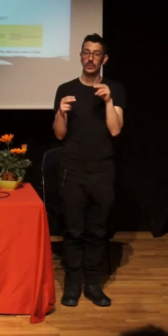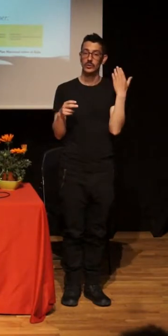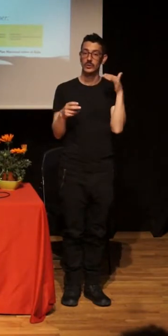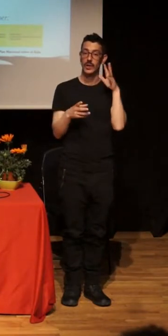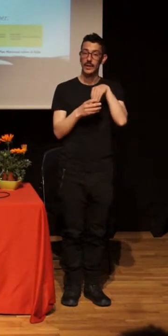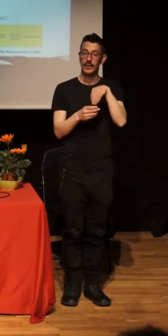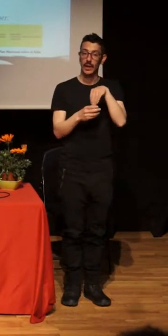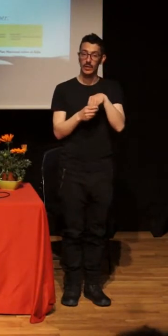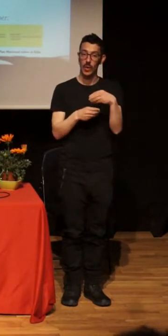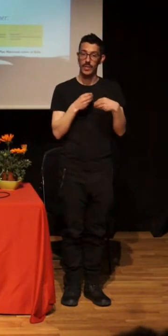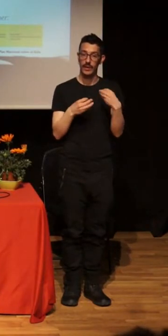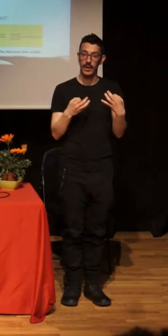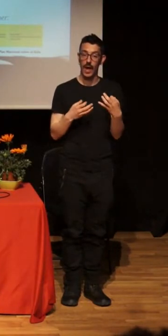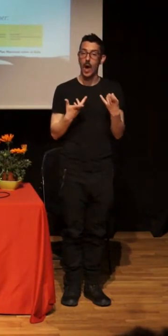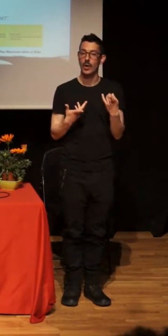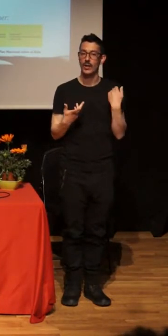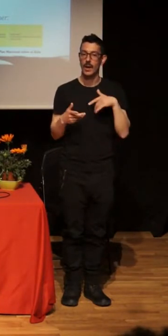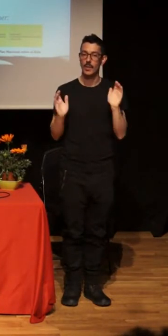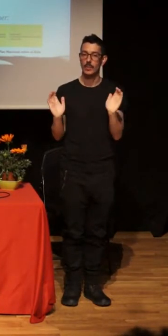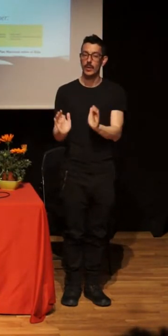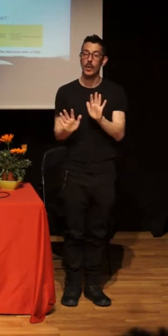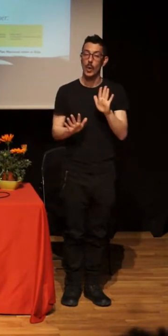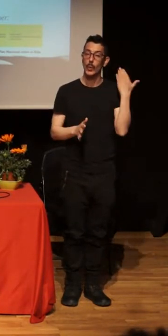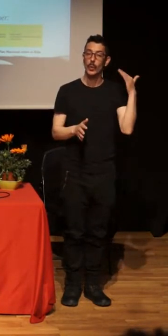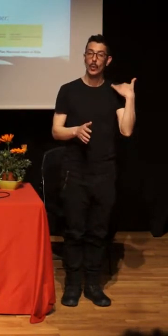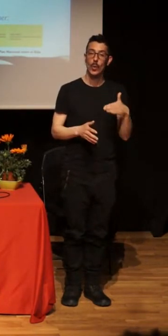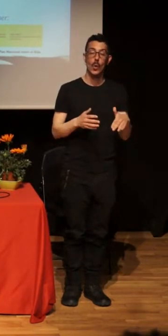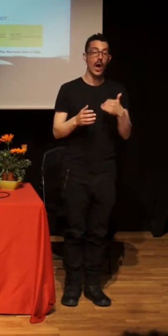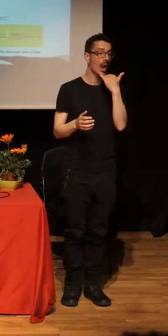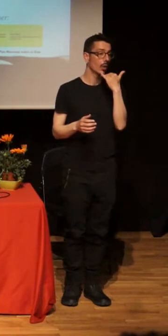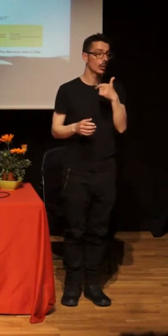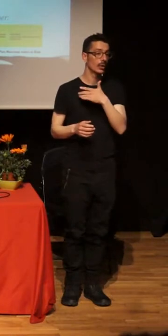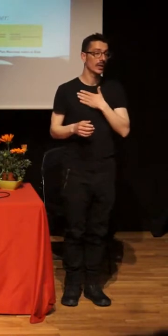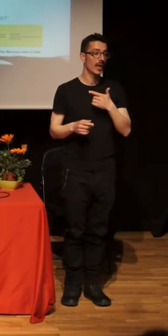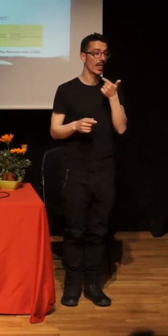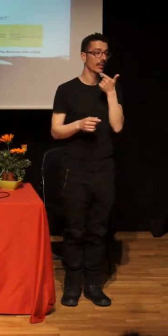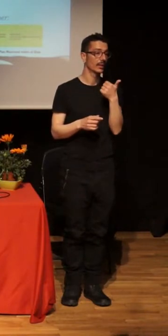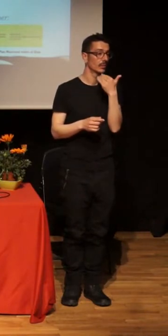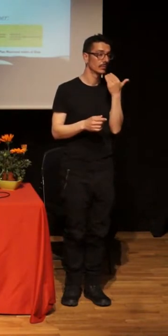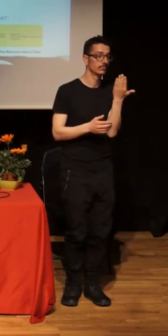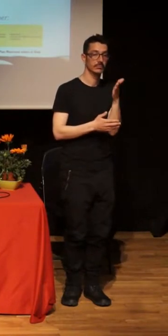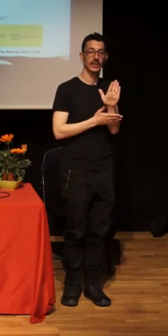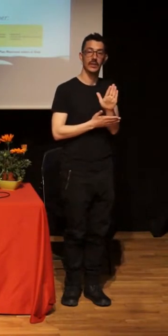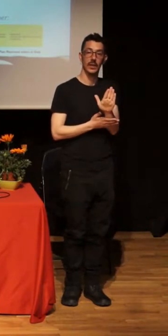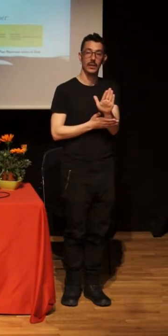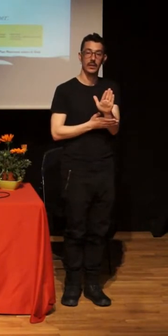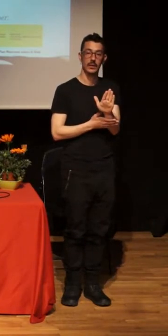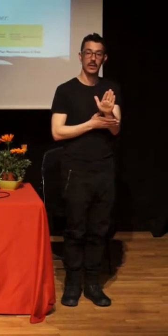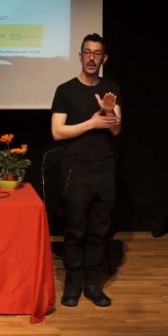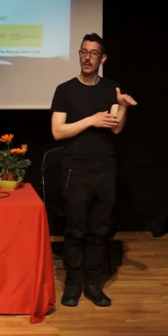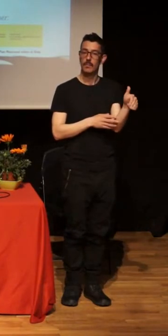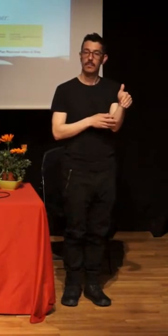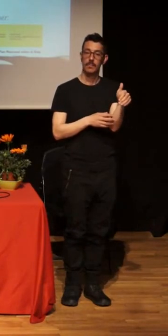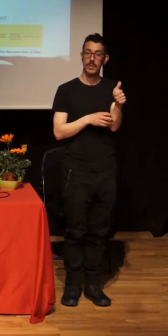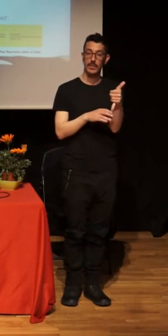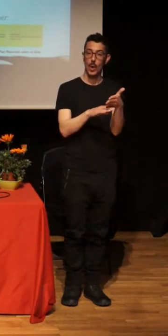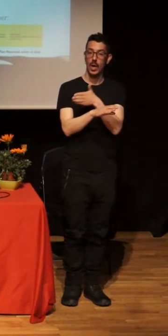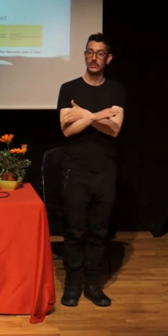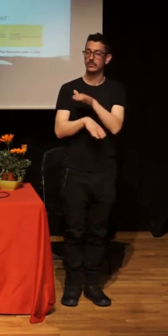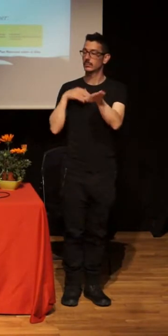wanted to do whatever thing, we to with the colleagues and colleagues, and we started to debate what we